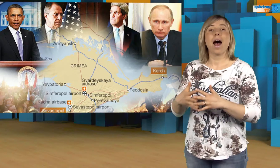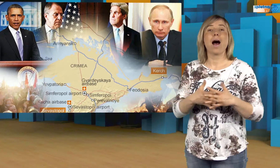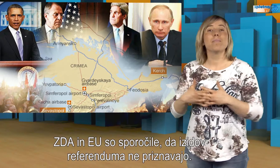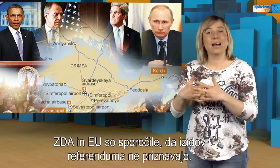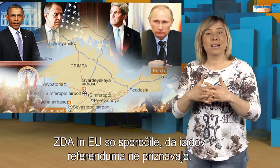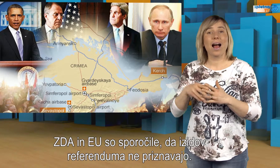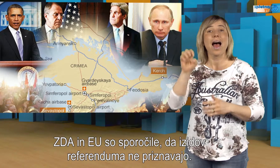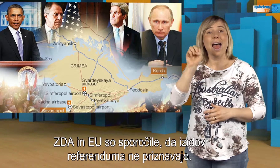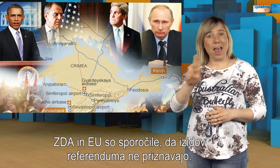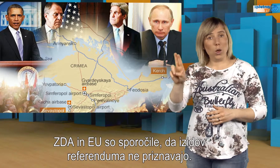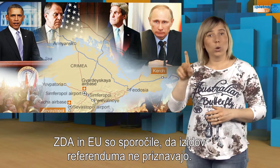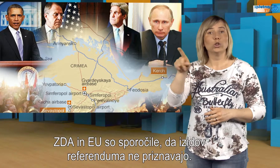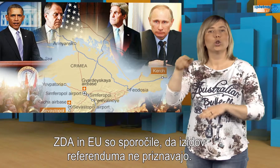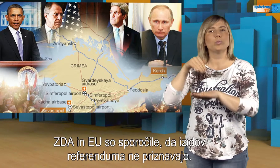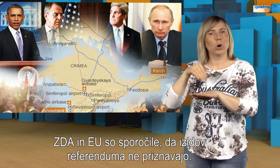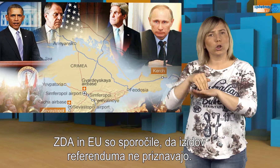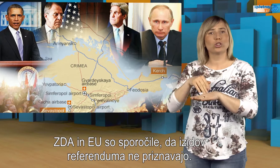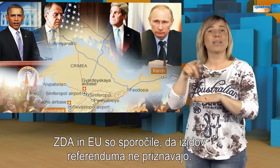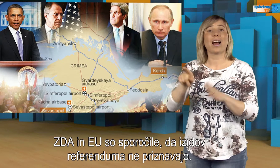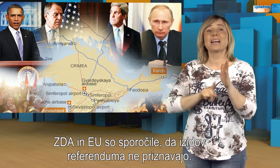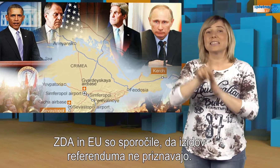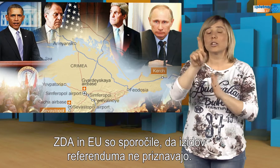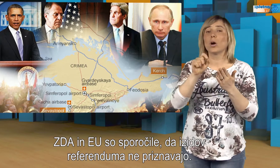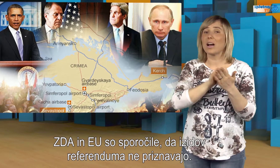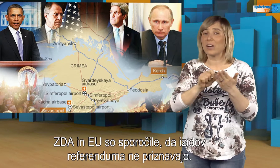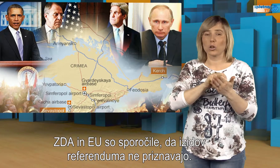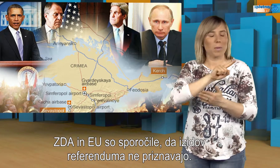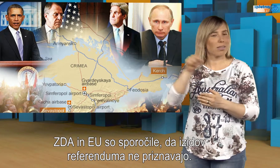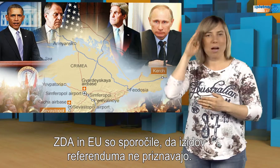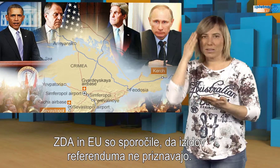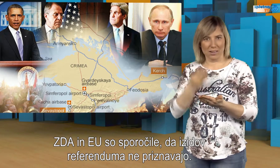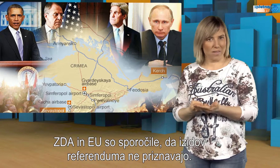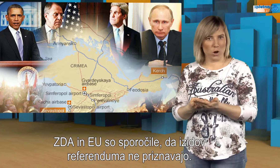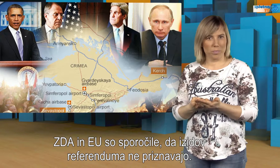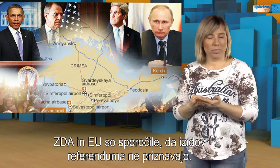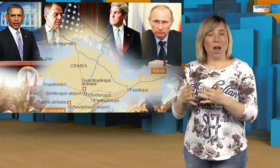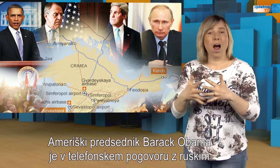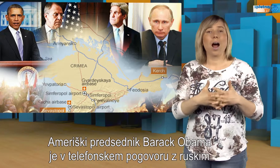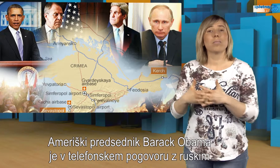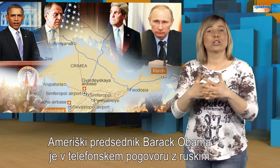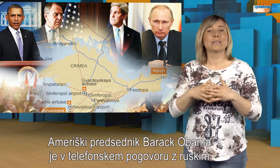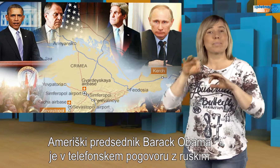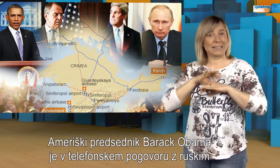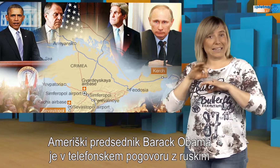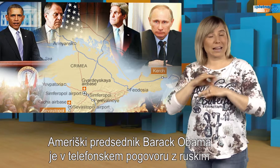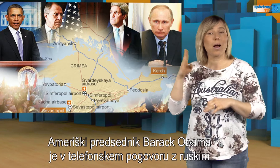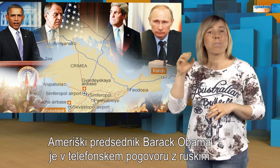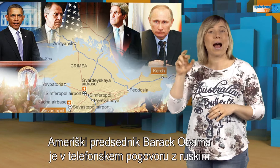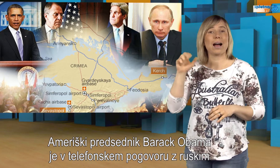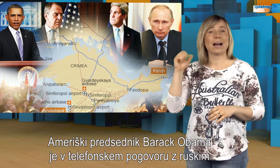ZDA in EU so sporočile, da iz zidov referenduma ne priznavajo. Ameriški predsednik Barack Obama